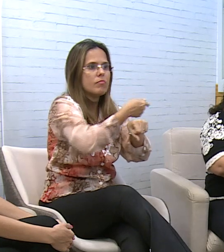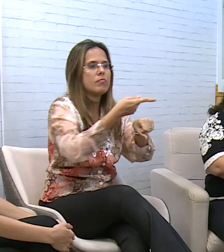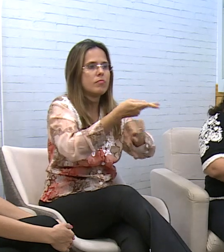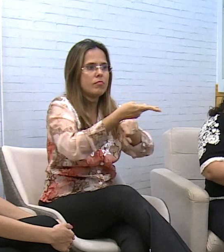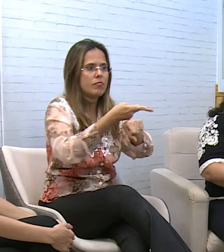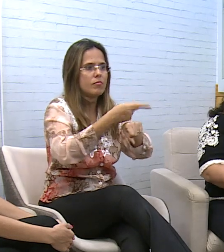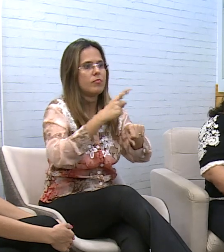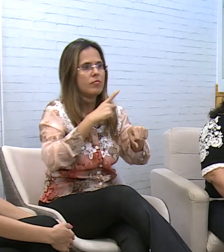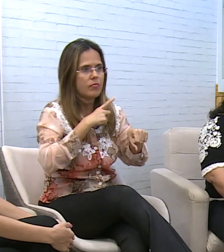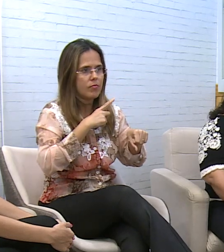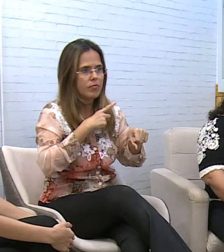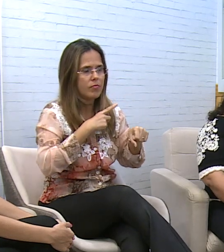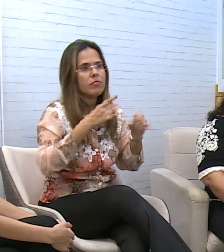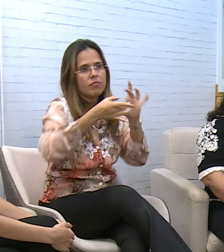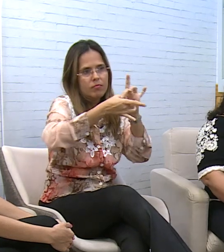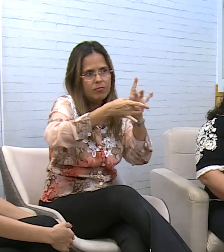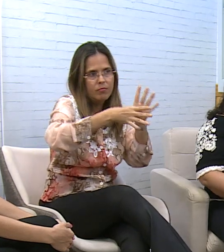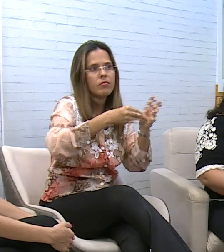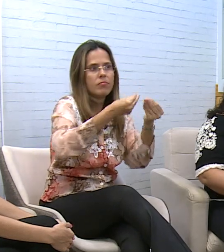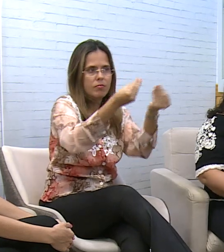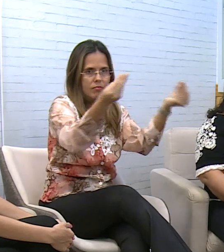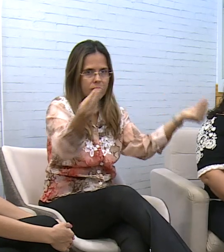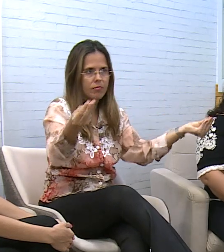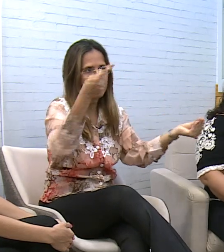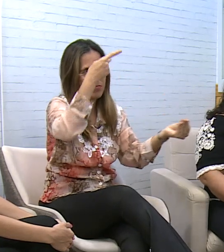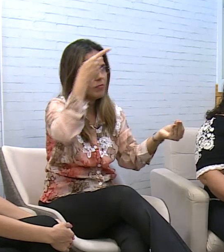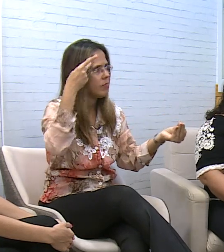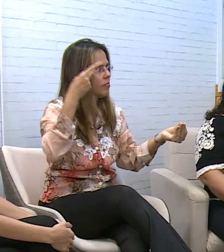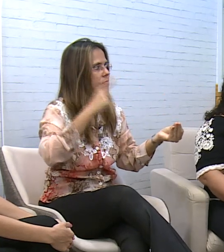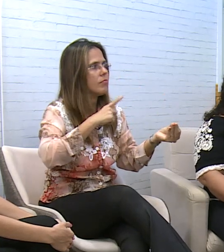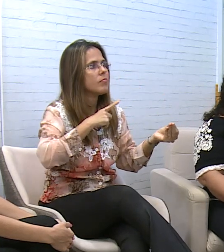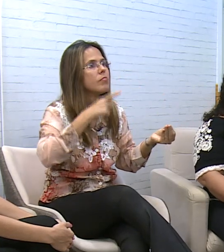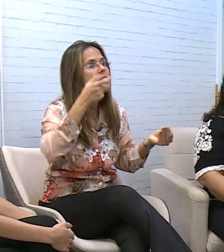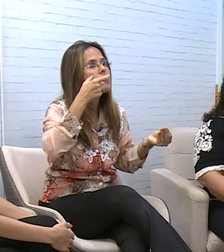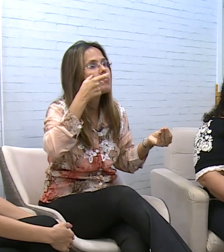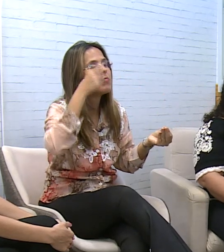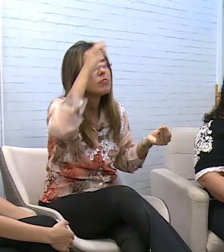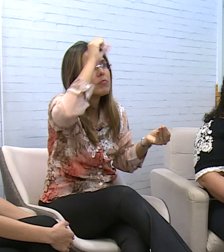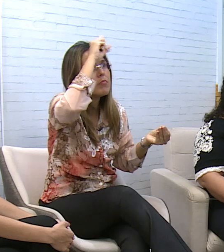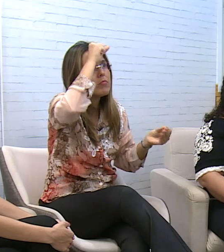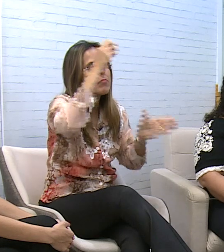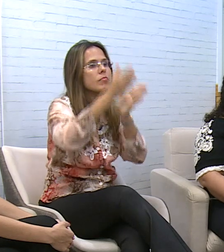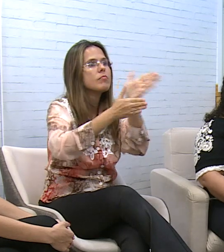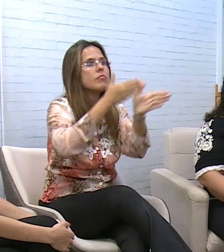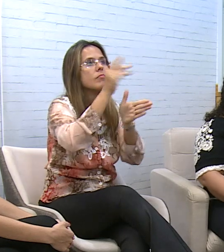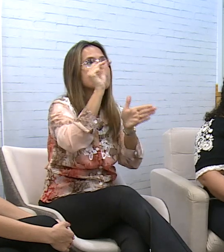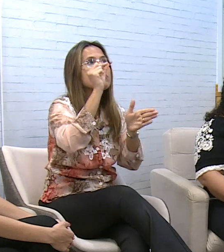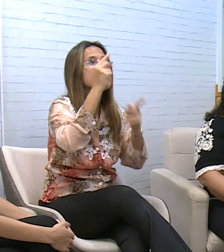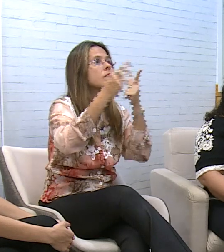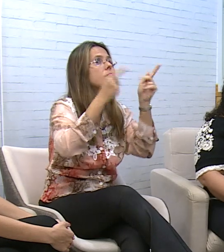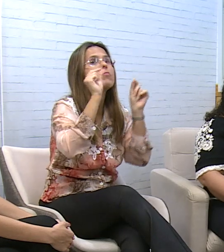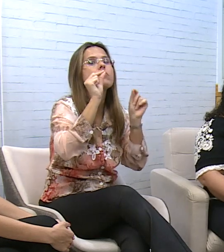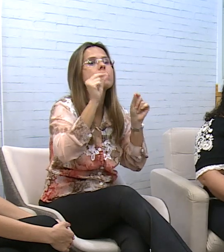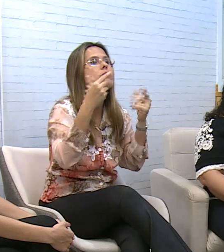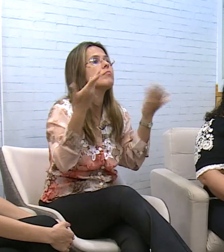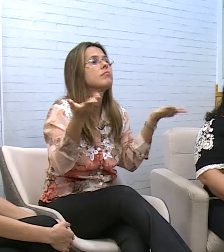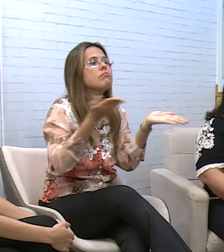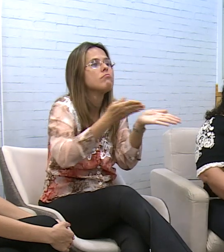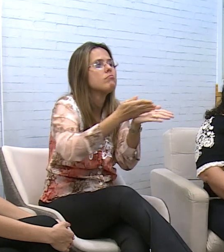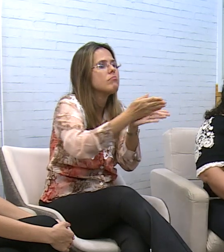vai estar disponibilizando. Certo. Para quem tem interesse em aprender Libras, o é que você indica? Qual que é o caminho? A